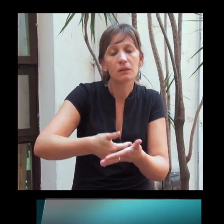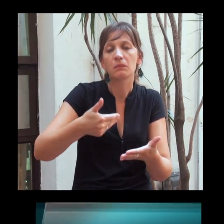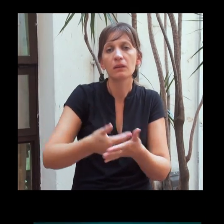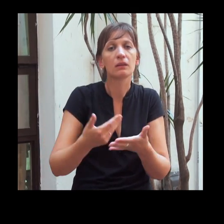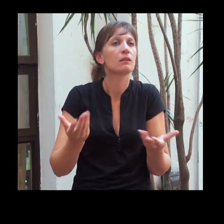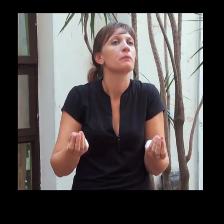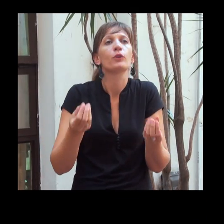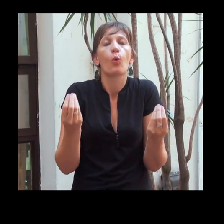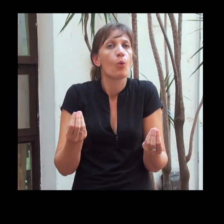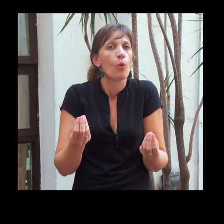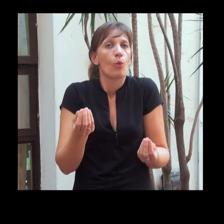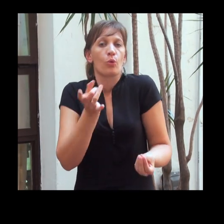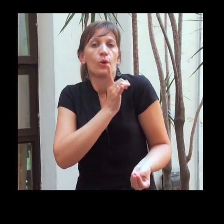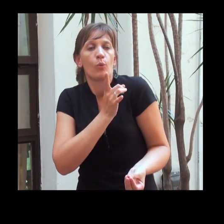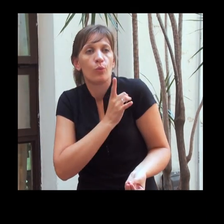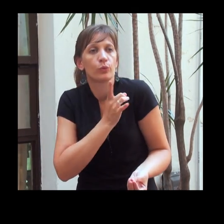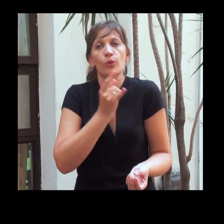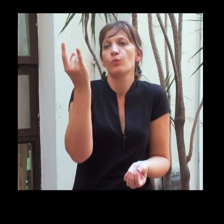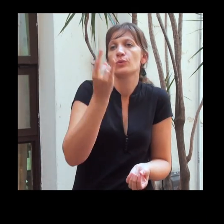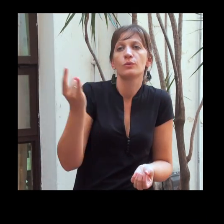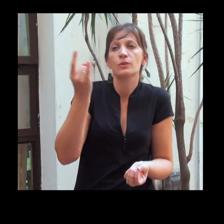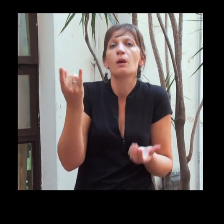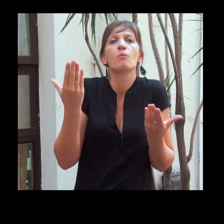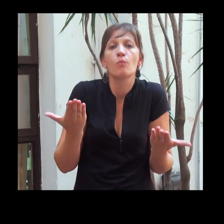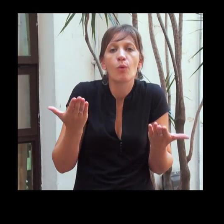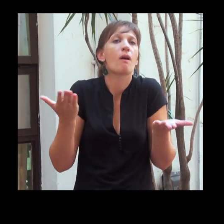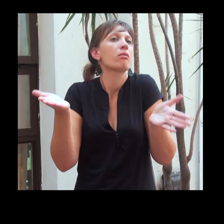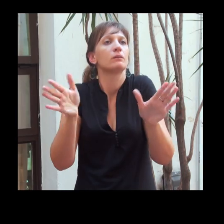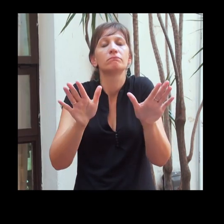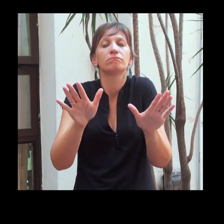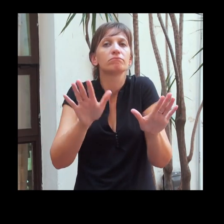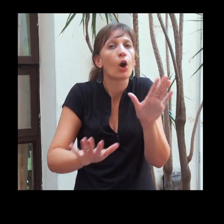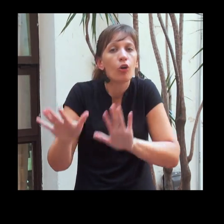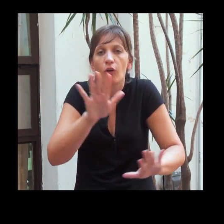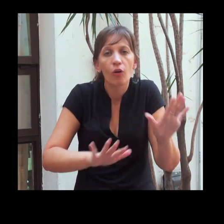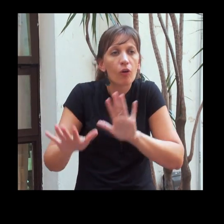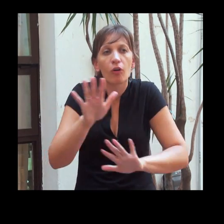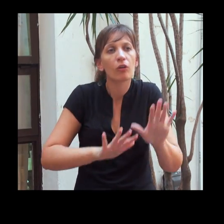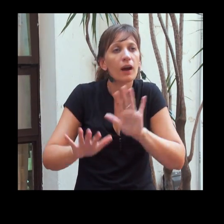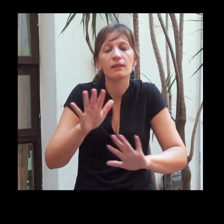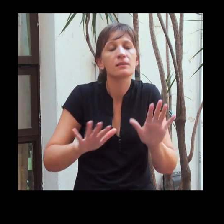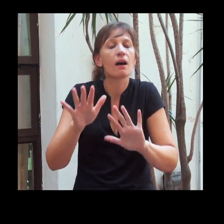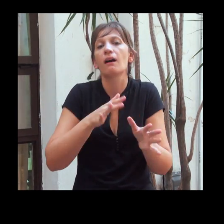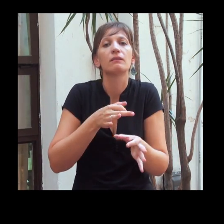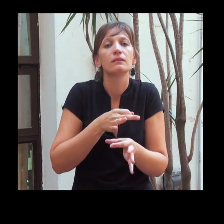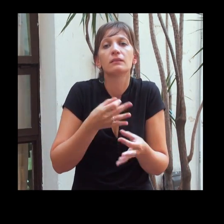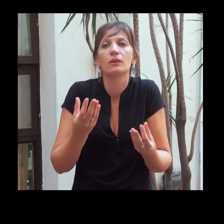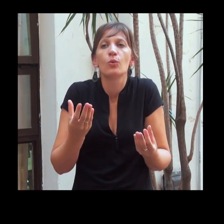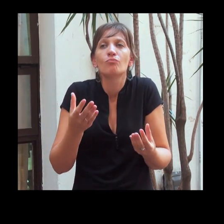cómo la universidad o alguna institución de formación les puede ofrecer a ellos un espacio de reflexión sobre su propia lengua